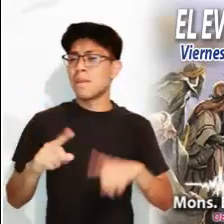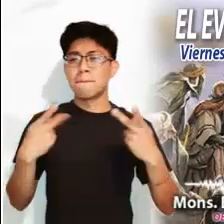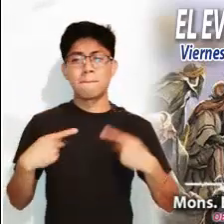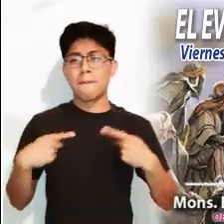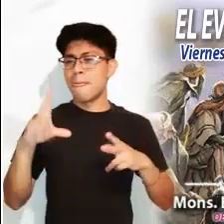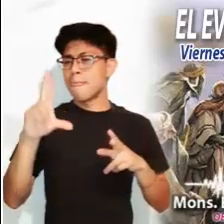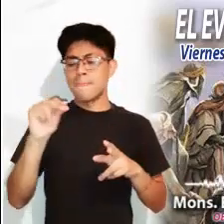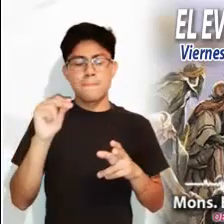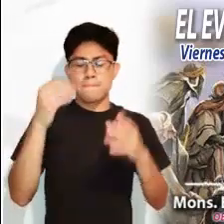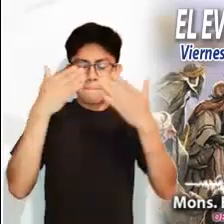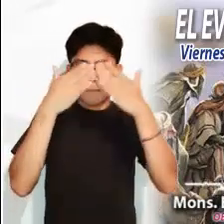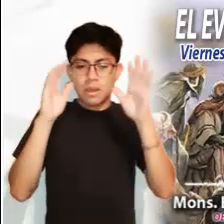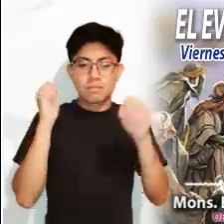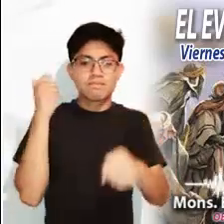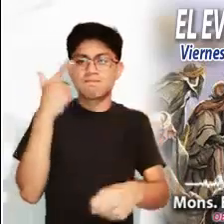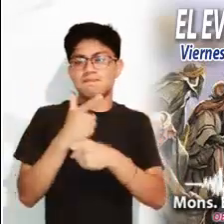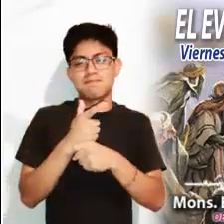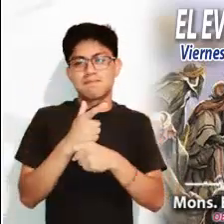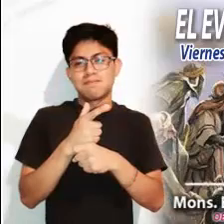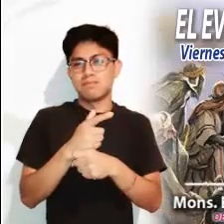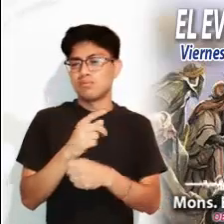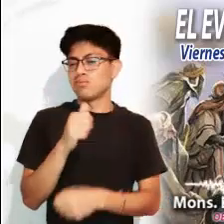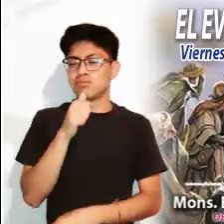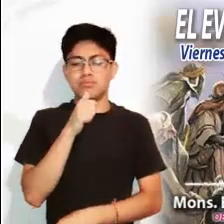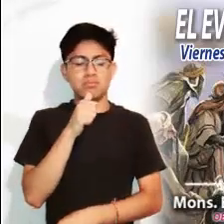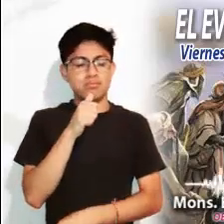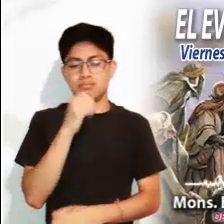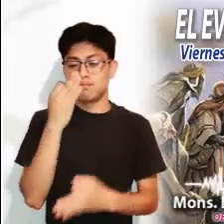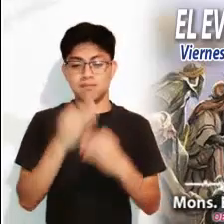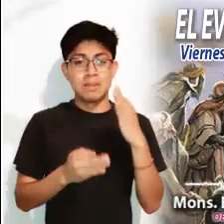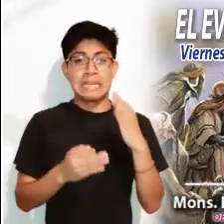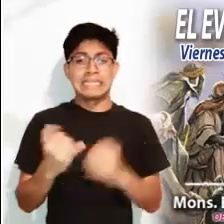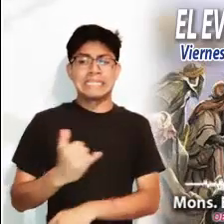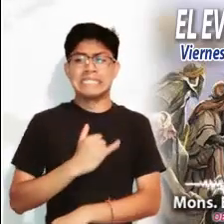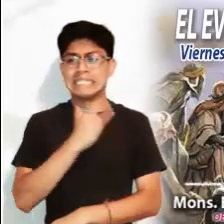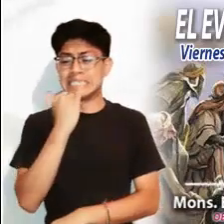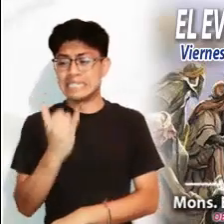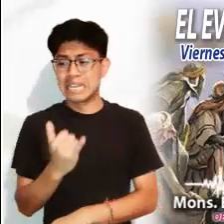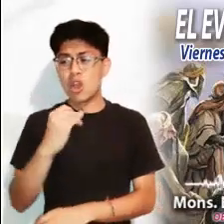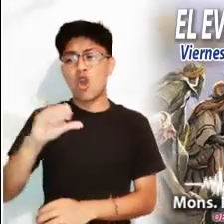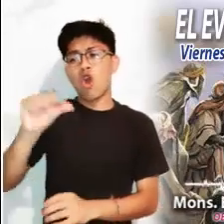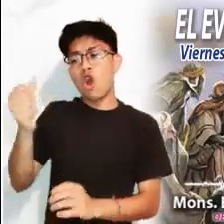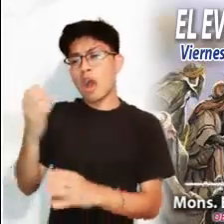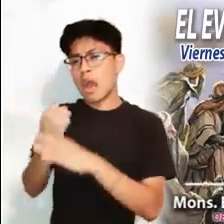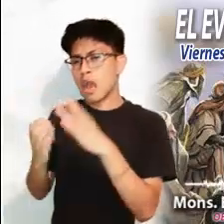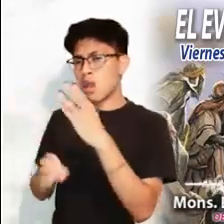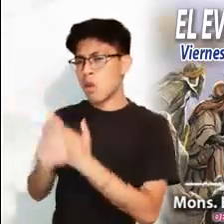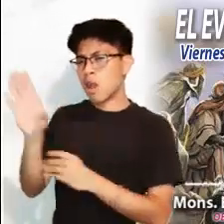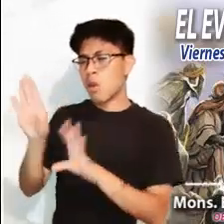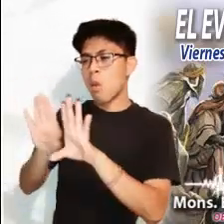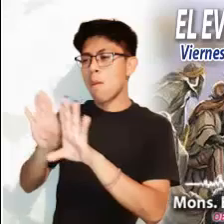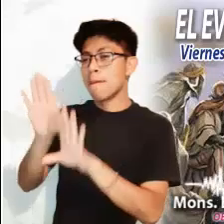huella de su amor para que todos los pueblos puedan encontrarlo. Sin embargo, no siempre los hombres le